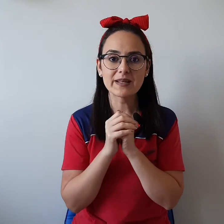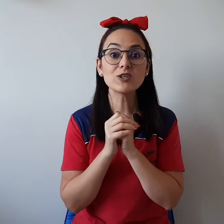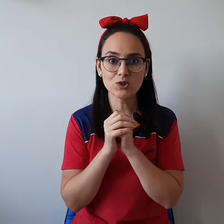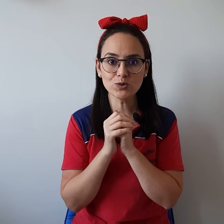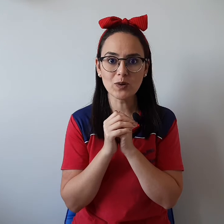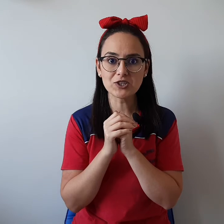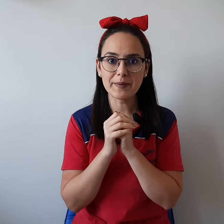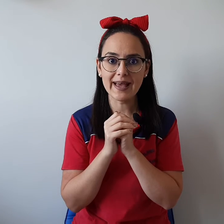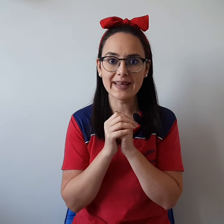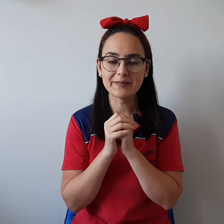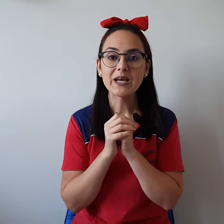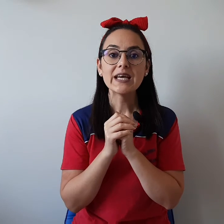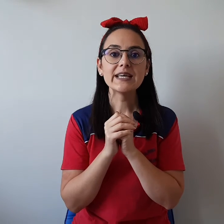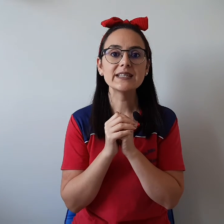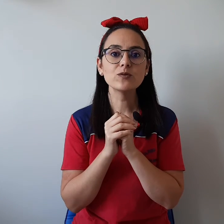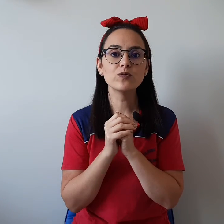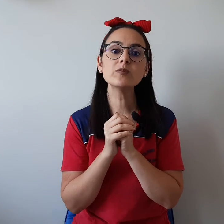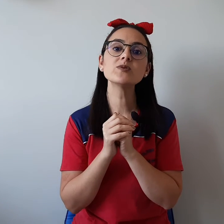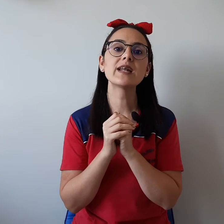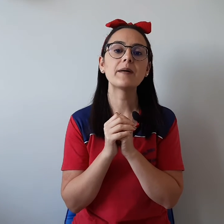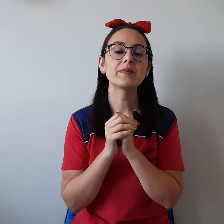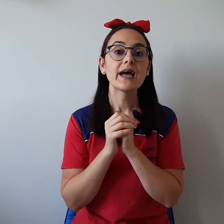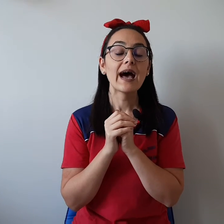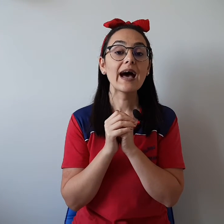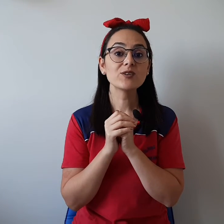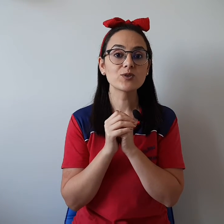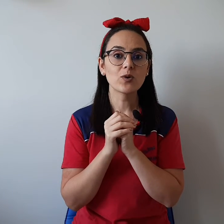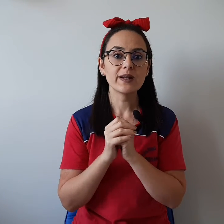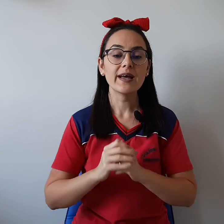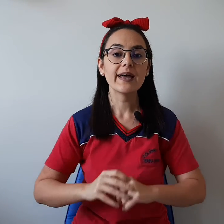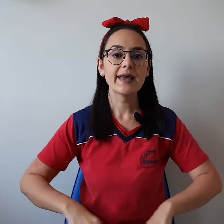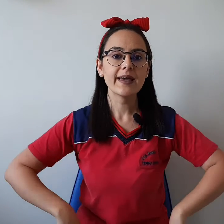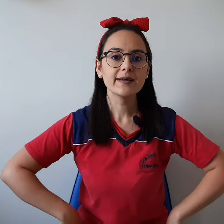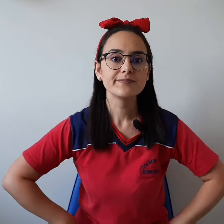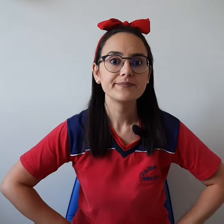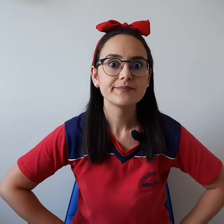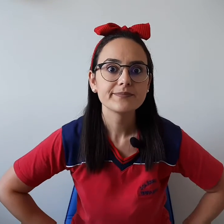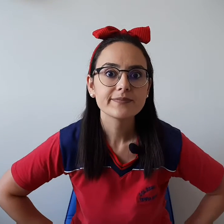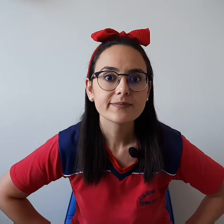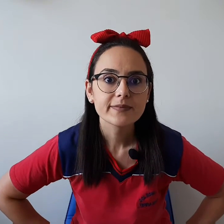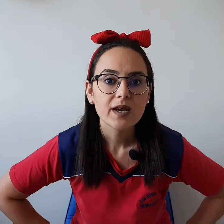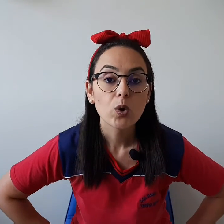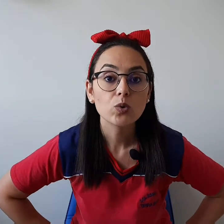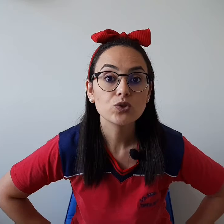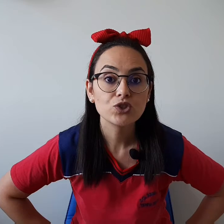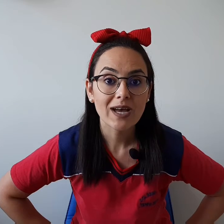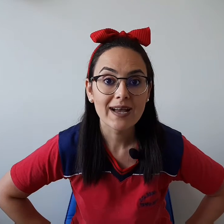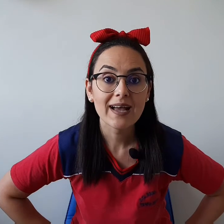aprender junto com a Tia Maiara? Então, vamos lá! A história é... O